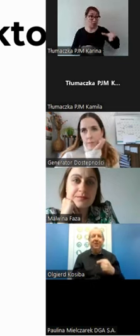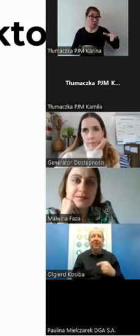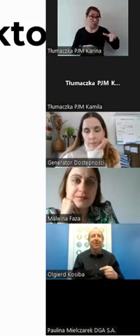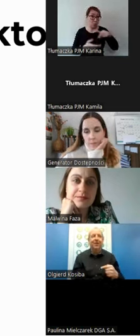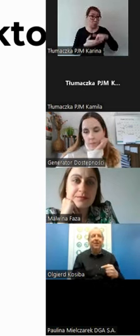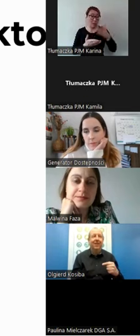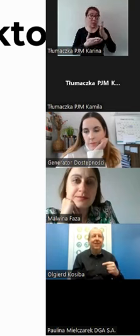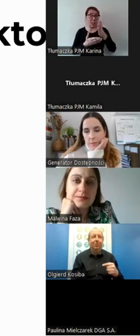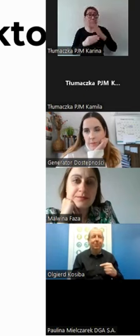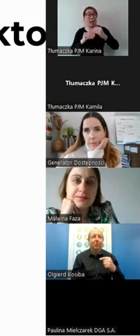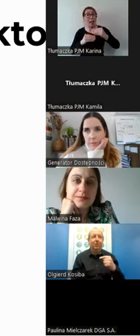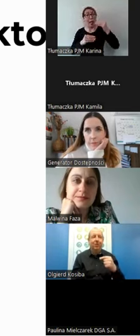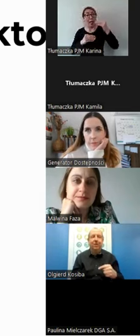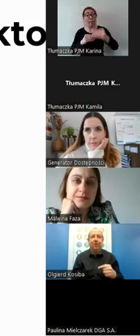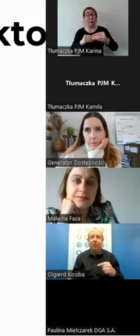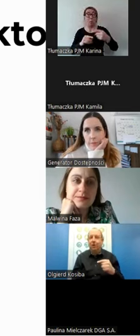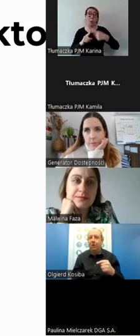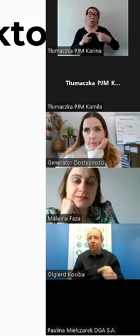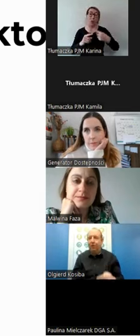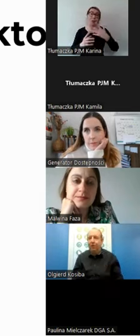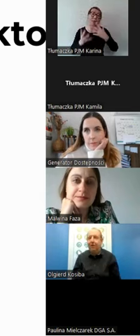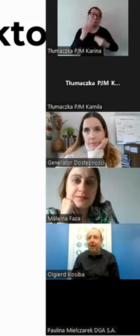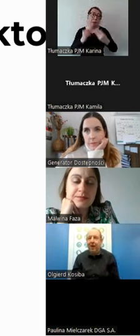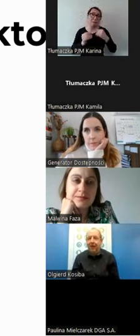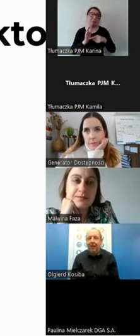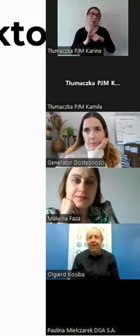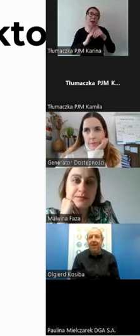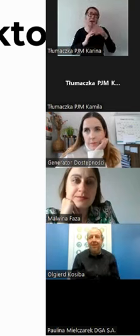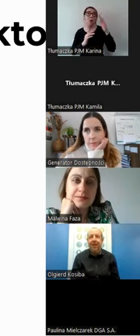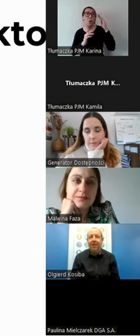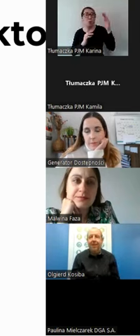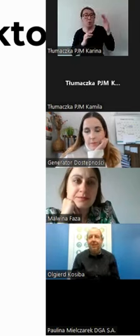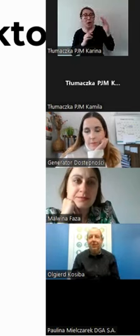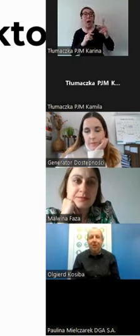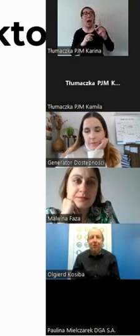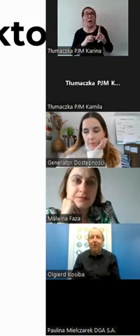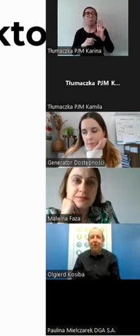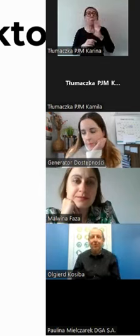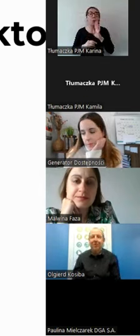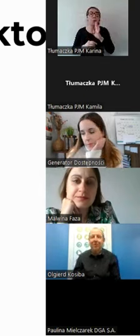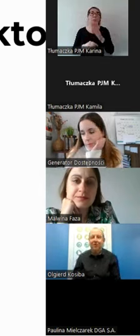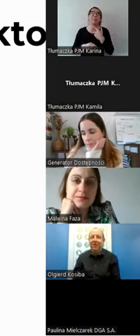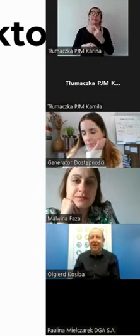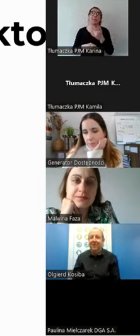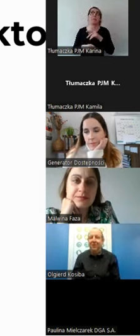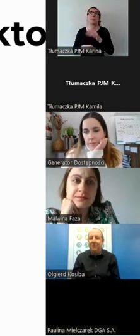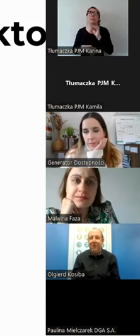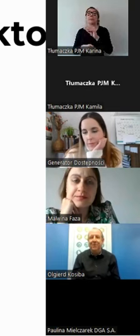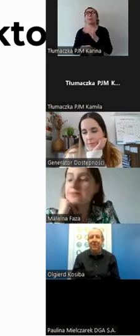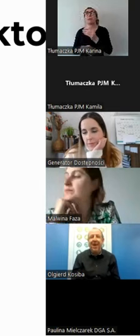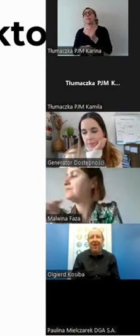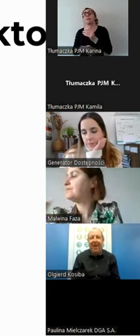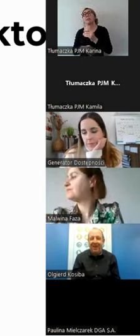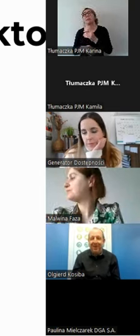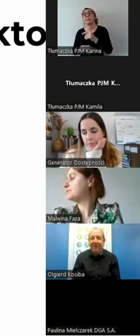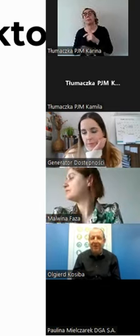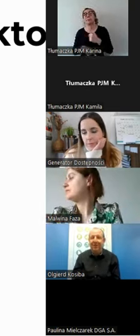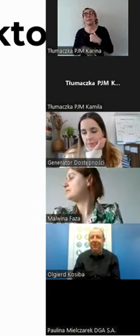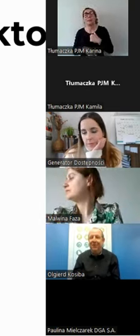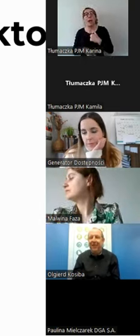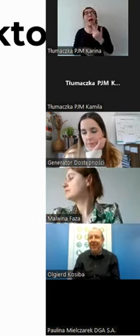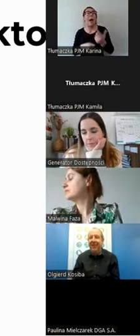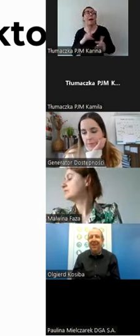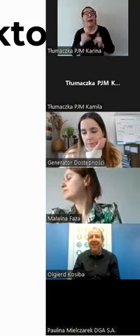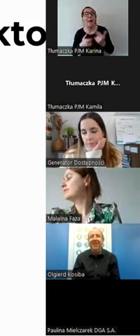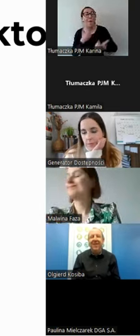bardzo zabawny, taki z punktu widzenia dorosłego trochę trywialny, no ale takiej cioci, która podchodziła i mówiła, a jak robi